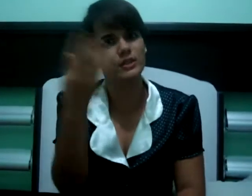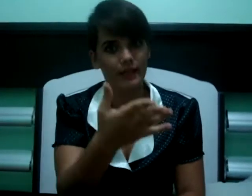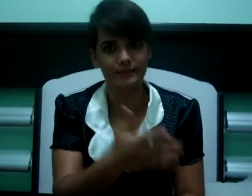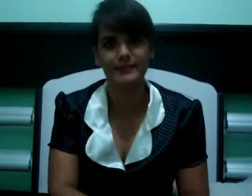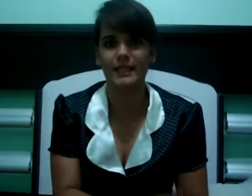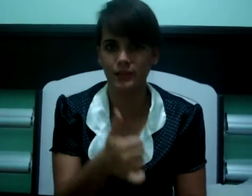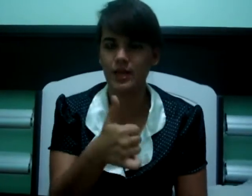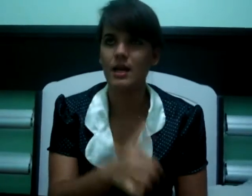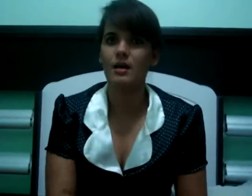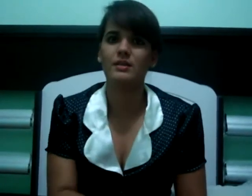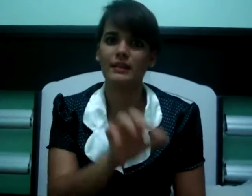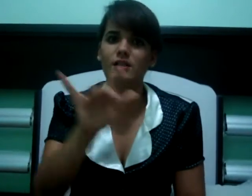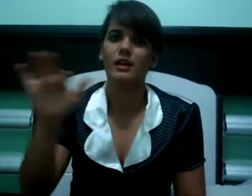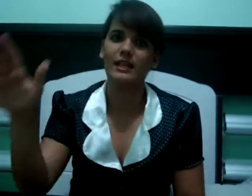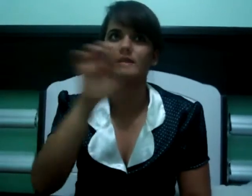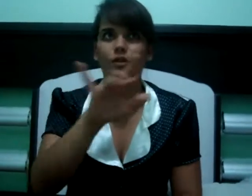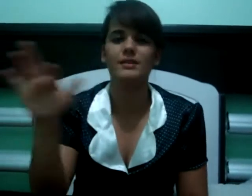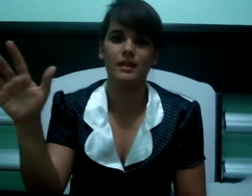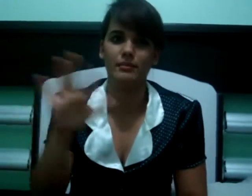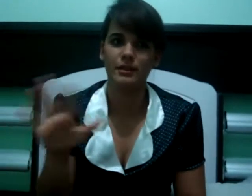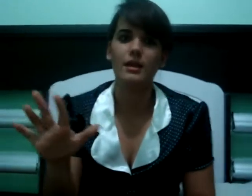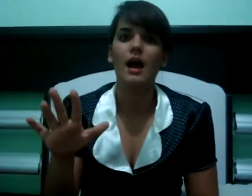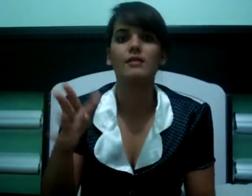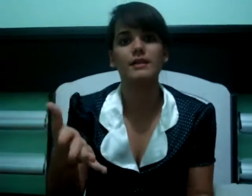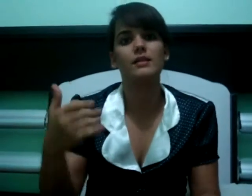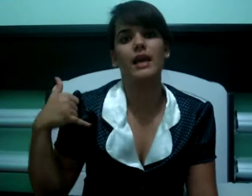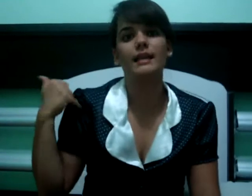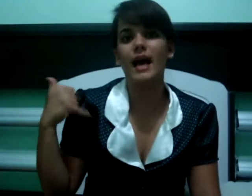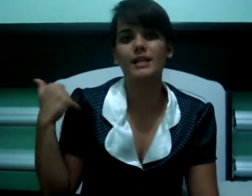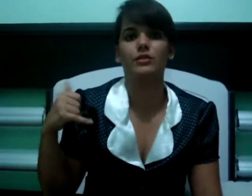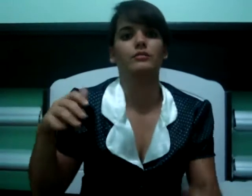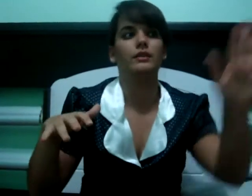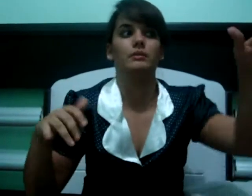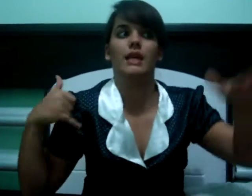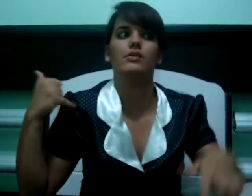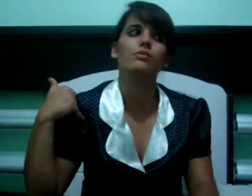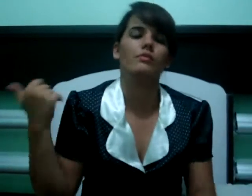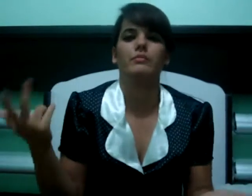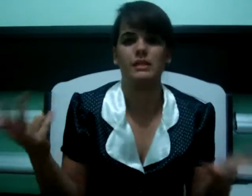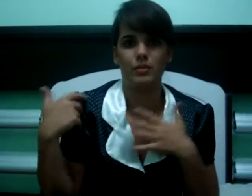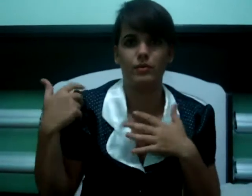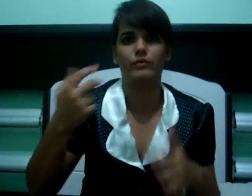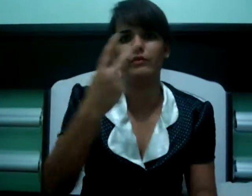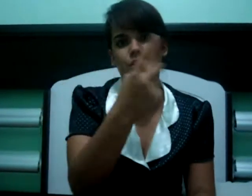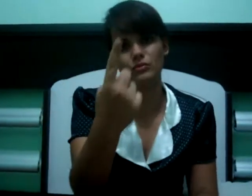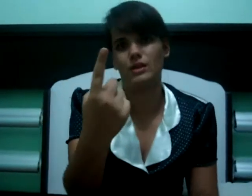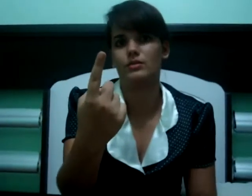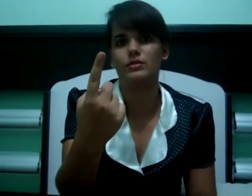ele vai te dar. Certo? Você não tem que salvar o nome sempre. Aí você vai dizer o quê? A idade, ó. Eu tenho, por exemplo, 21 anos.